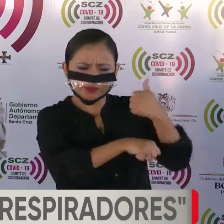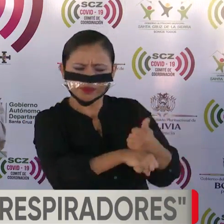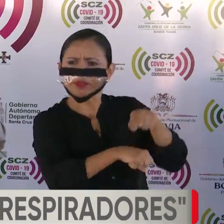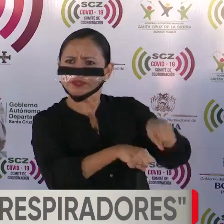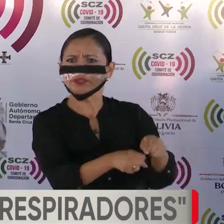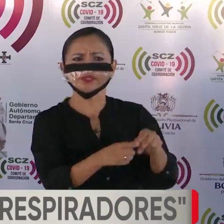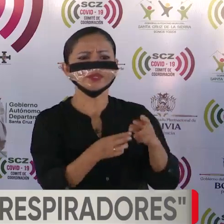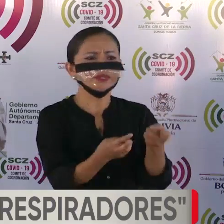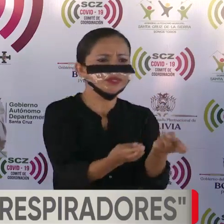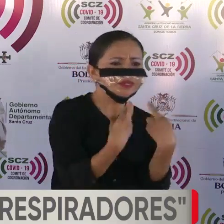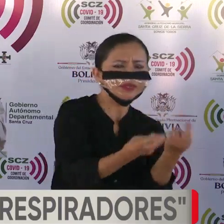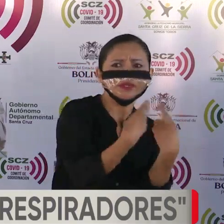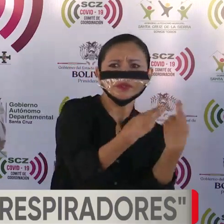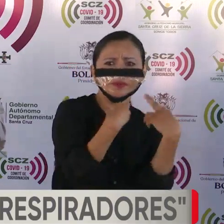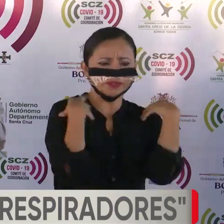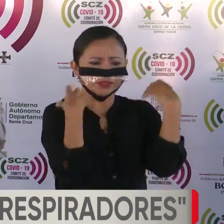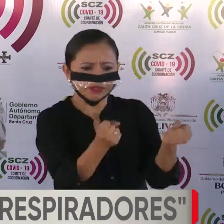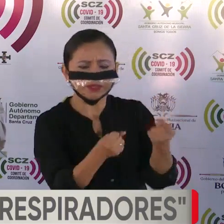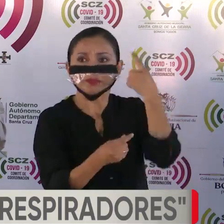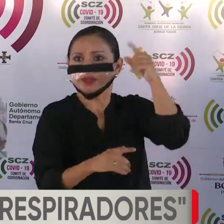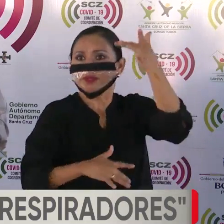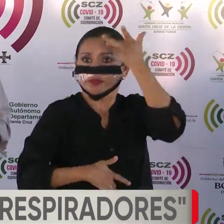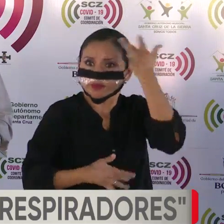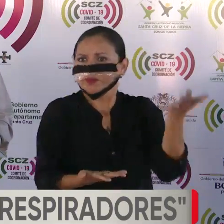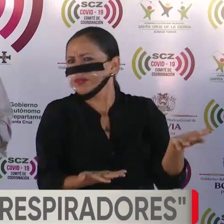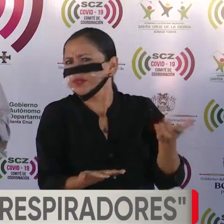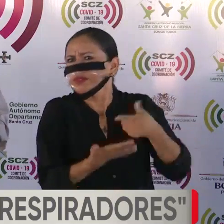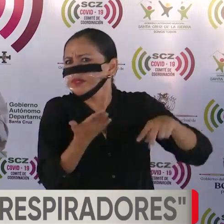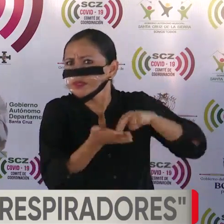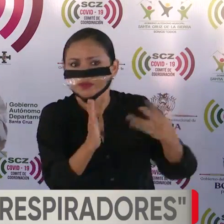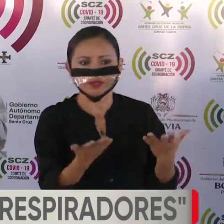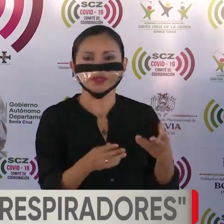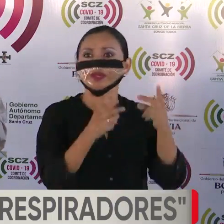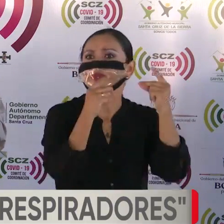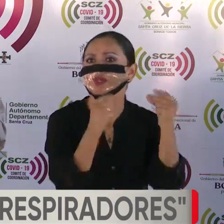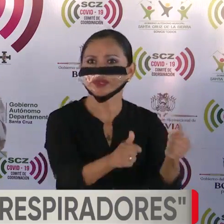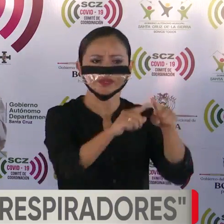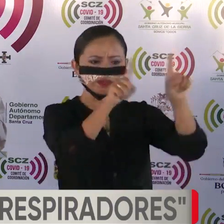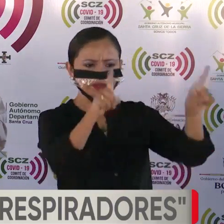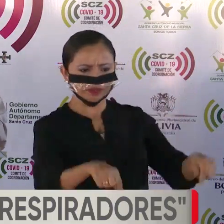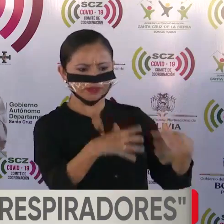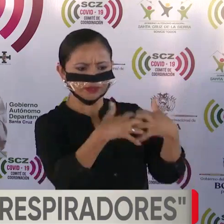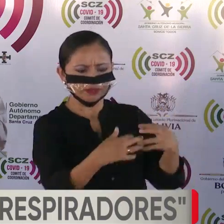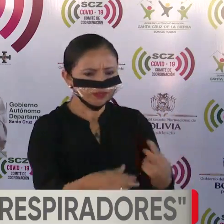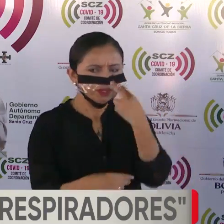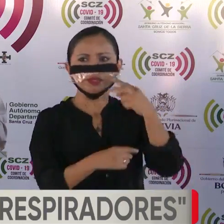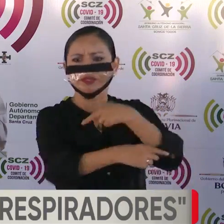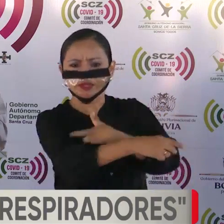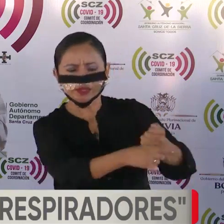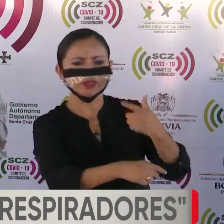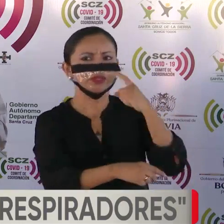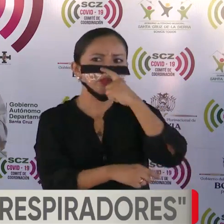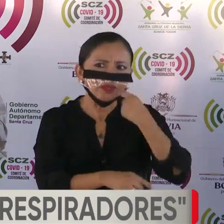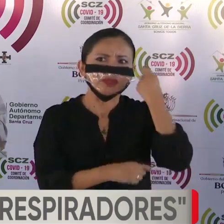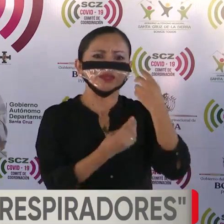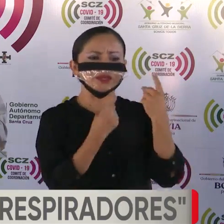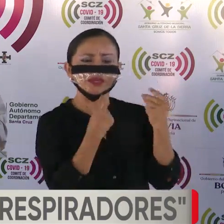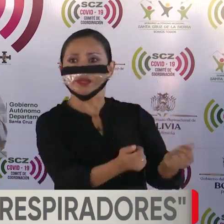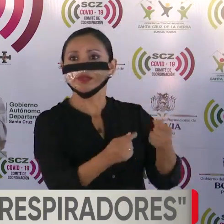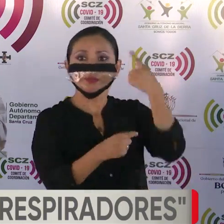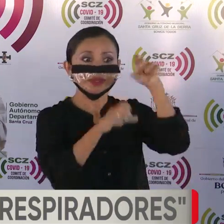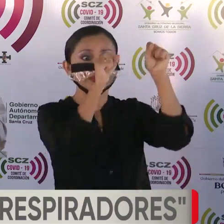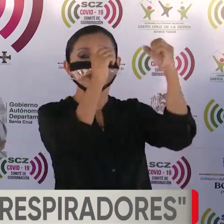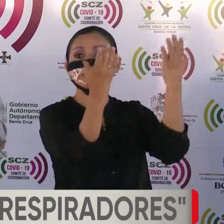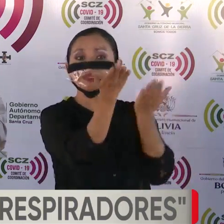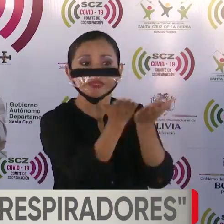respuesta sanitaria a la enfermedad. Es decir, instalar los respiradores, tener pruebas rápidas y poner al servicio